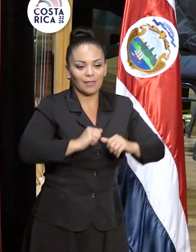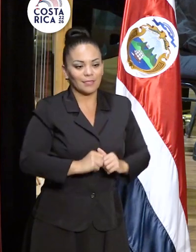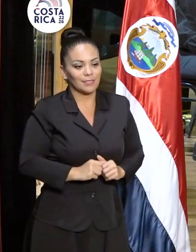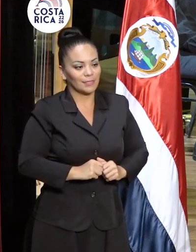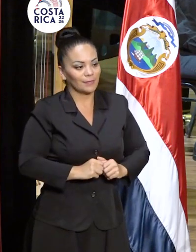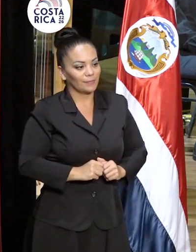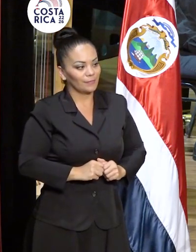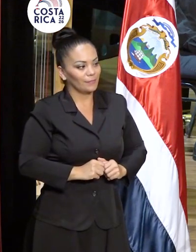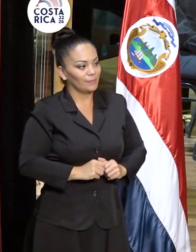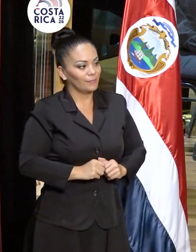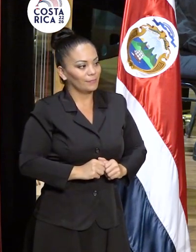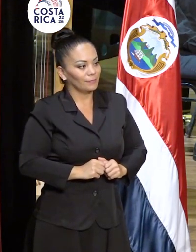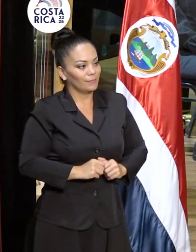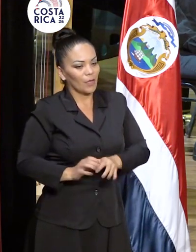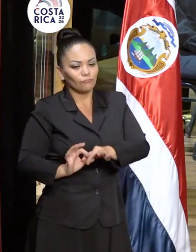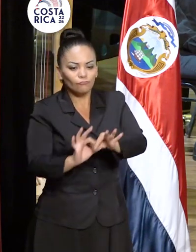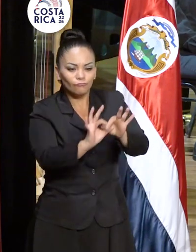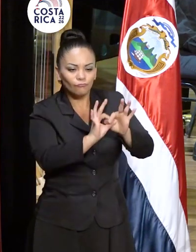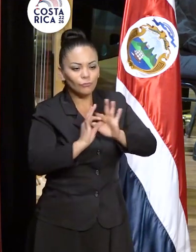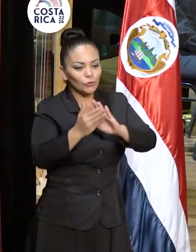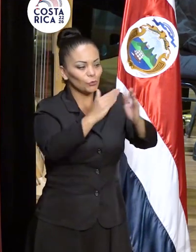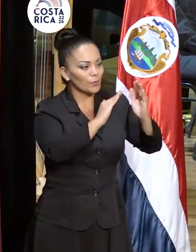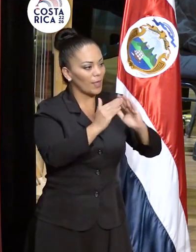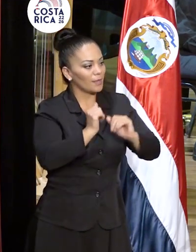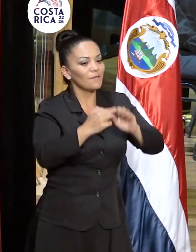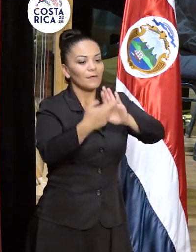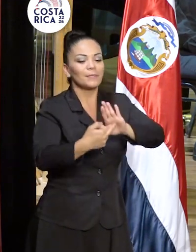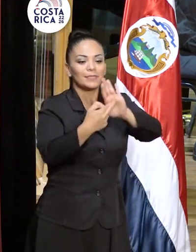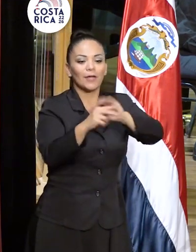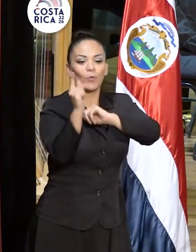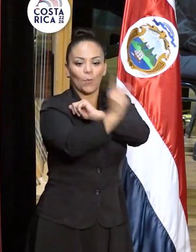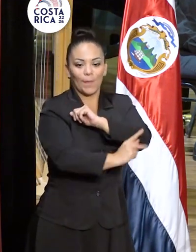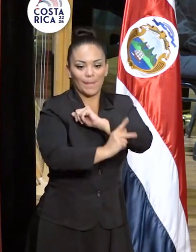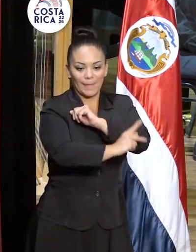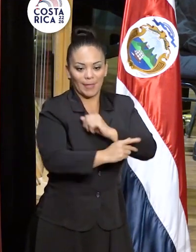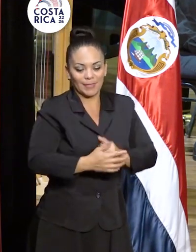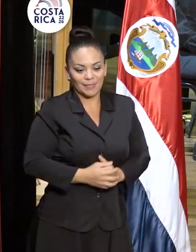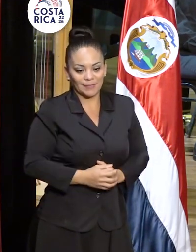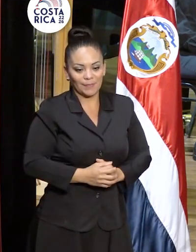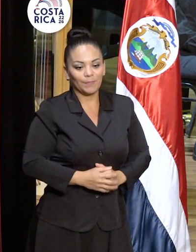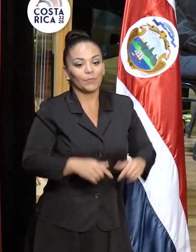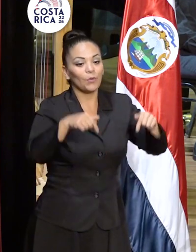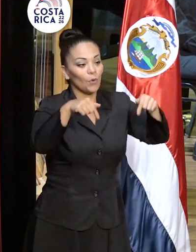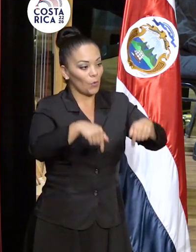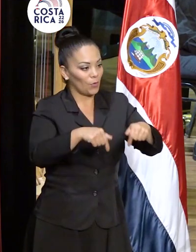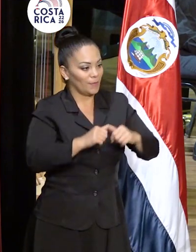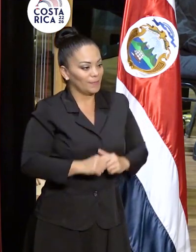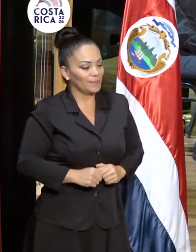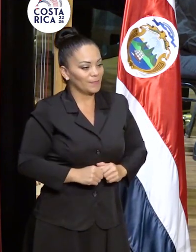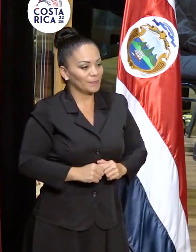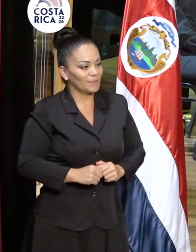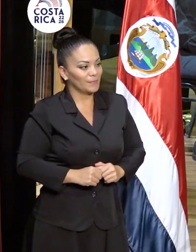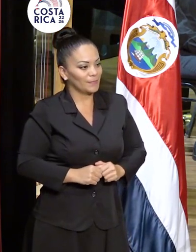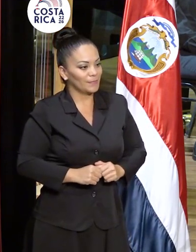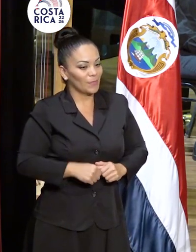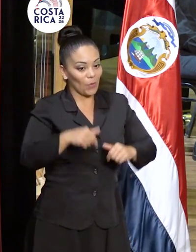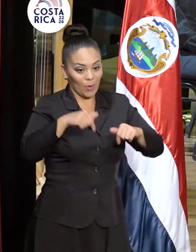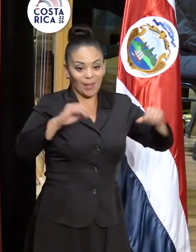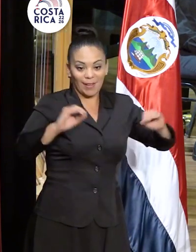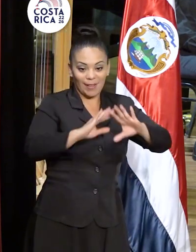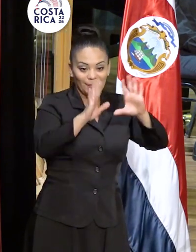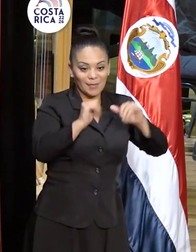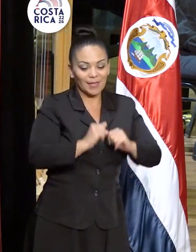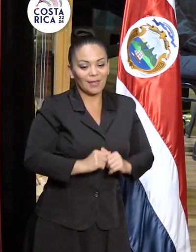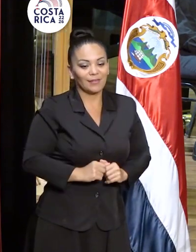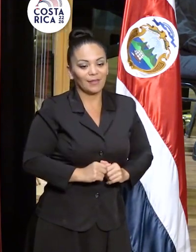a una ciudad, de representar a un país. Hoy en la mañana teníamos